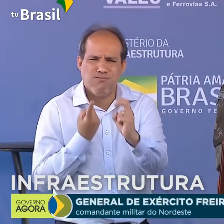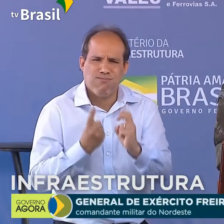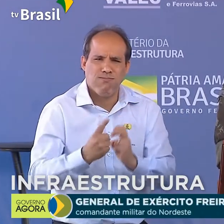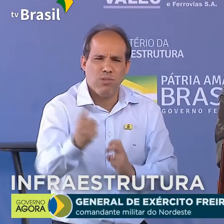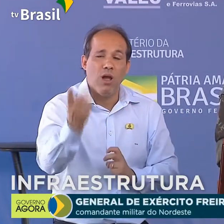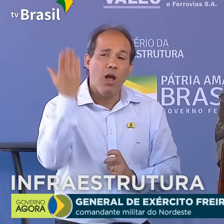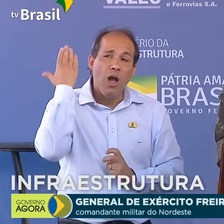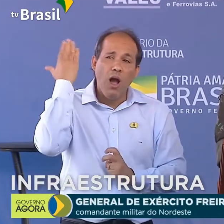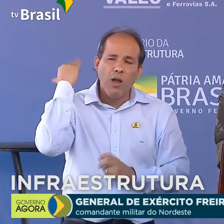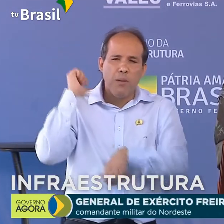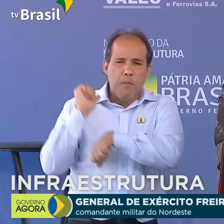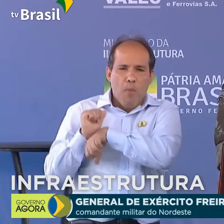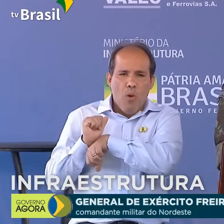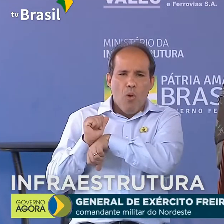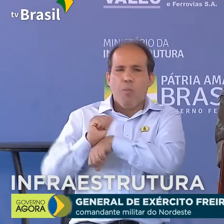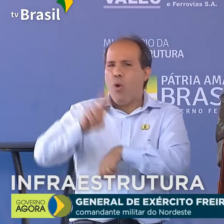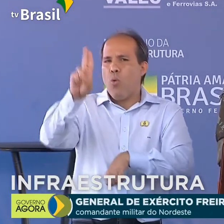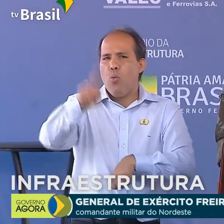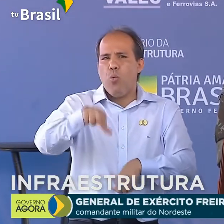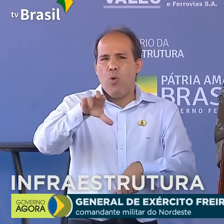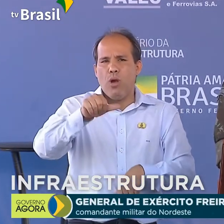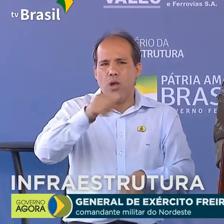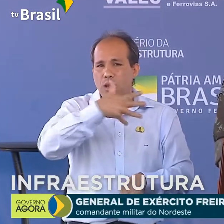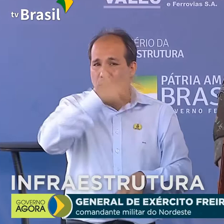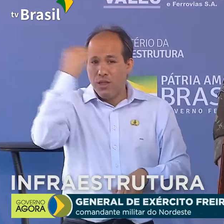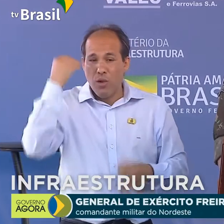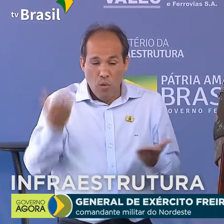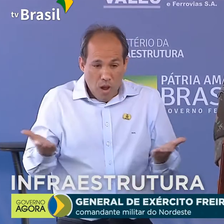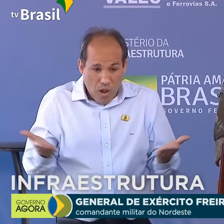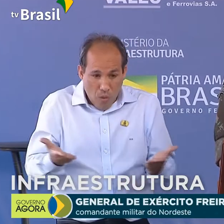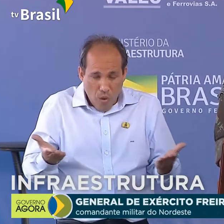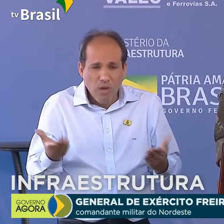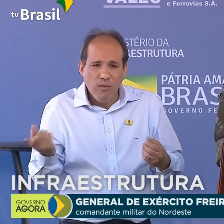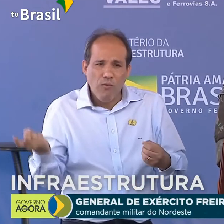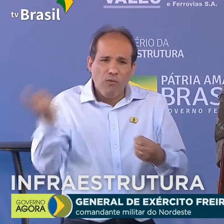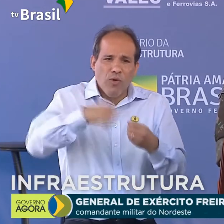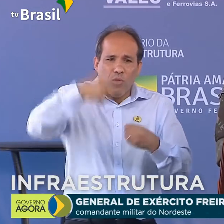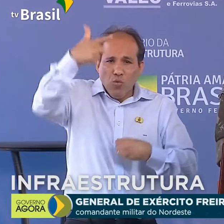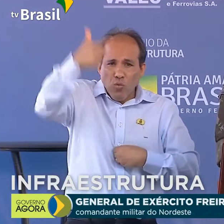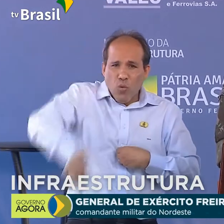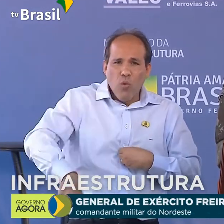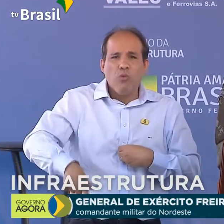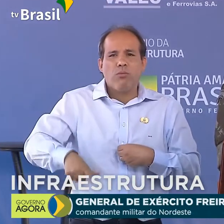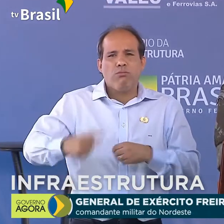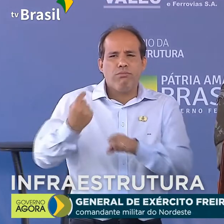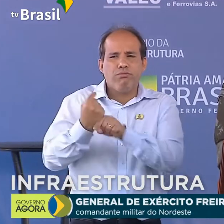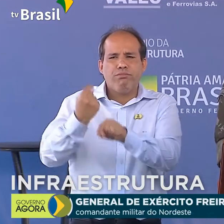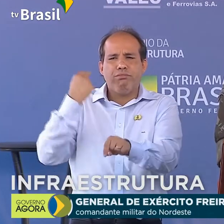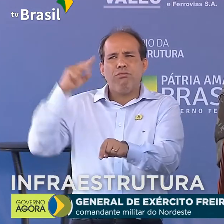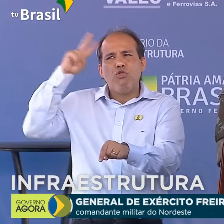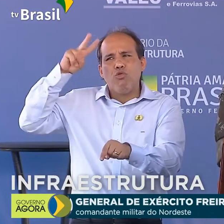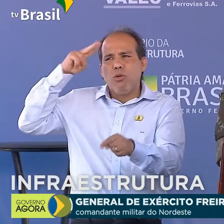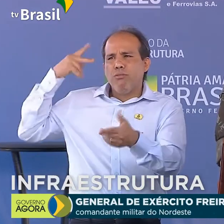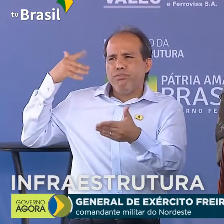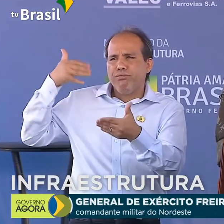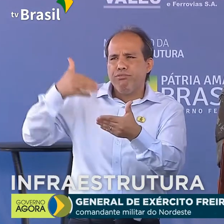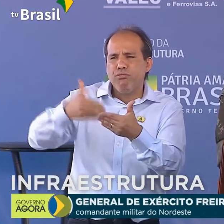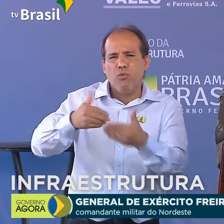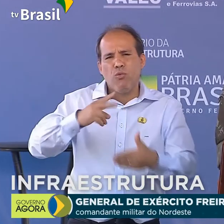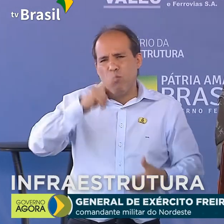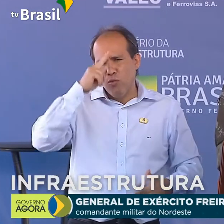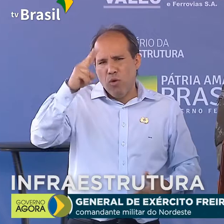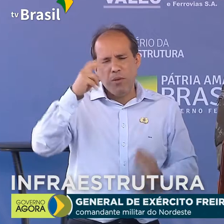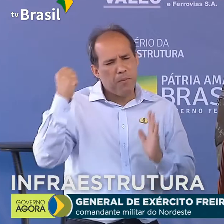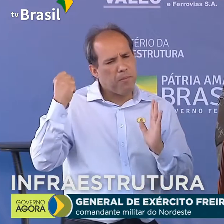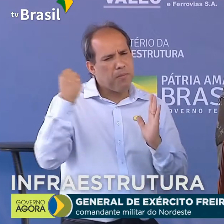adormecida, nunca esquecida, e que hoje vem resgatar uma gloriosa trajetória, sempre